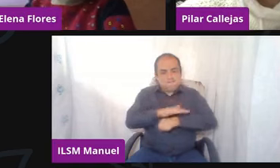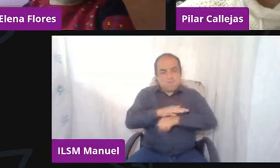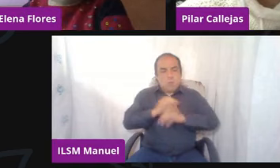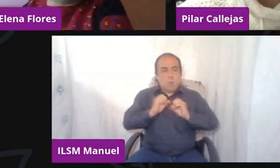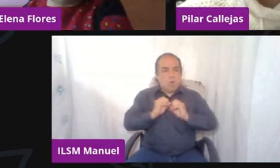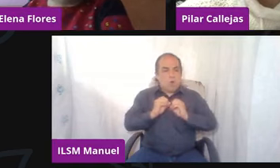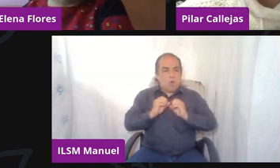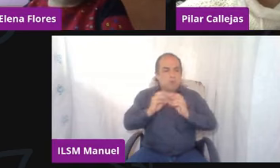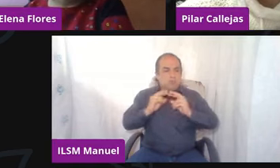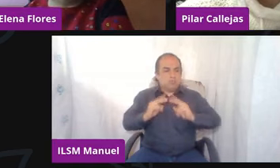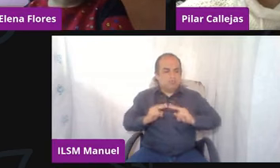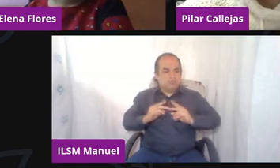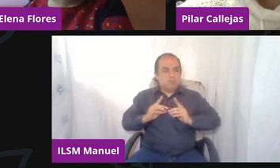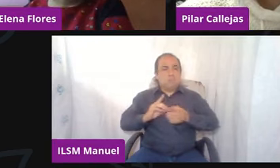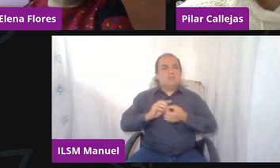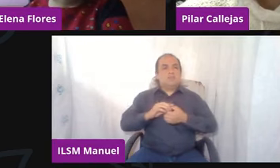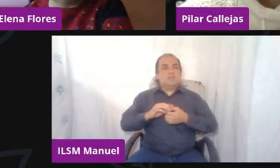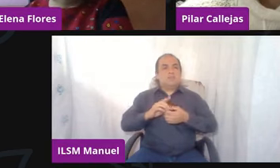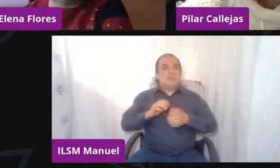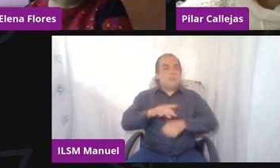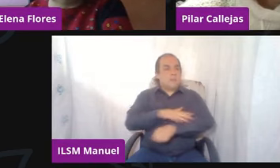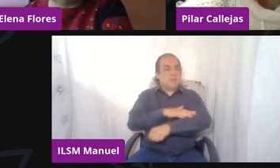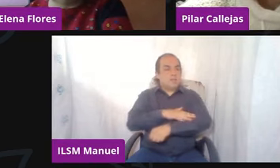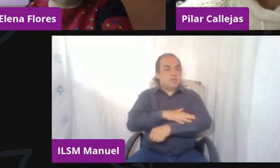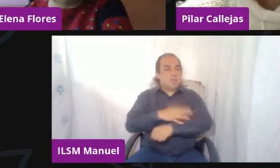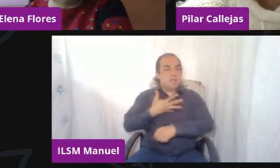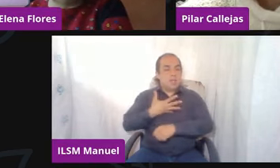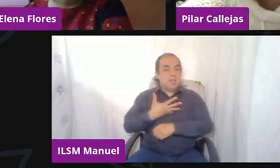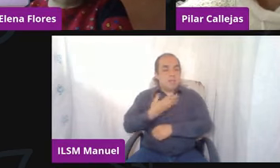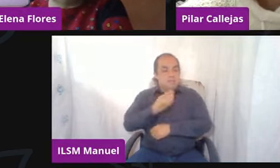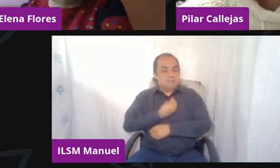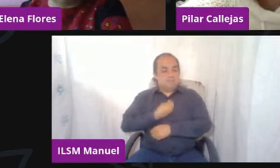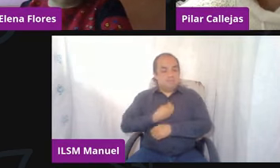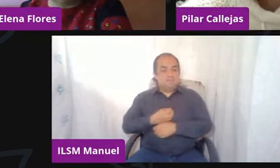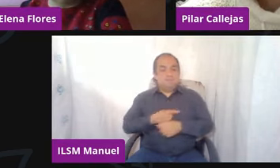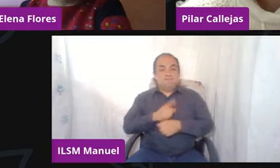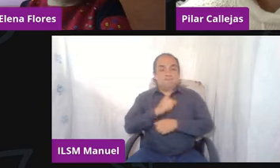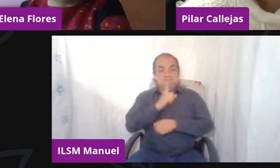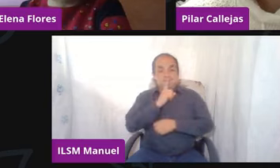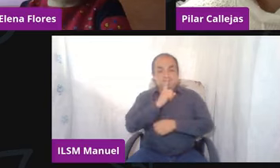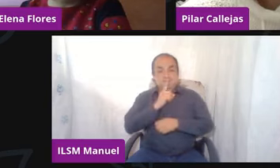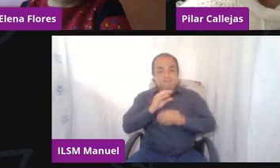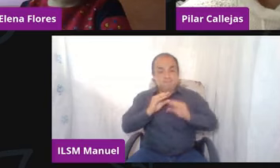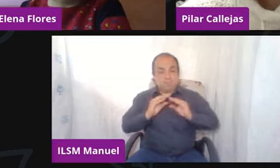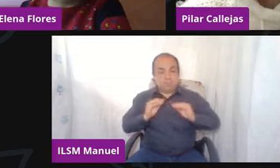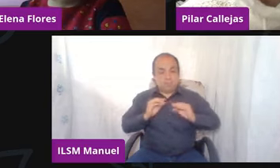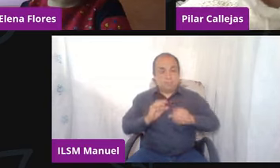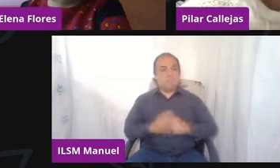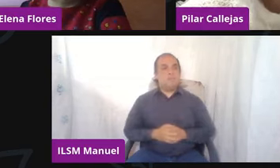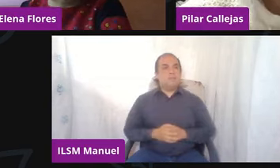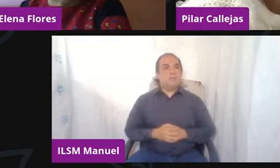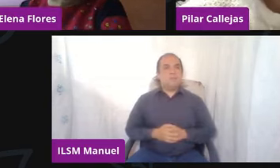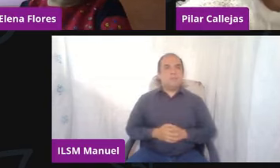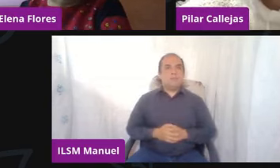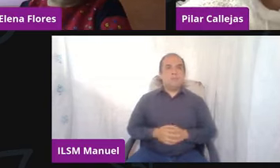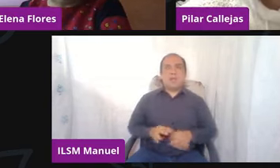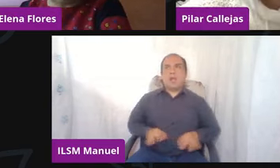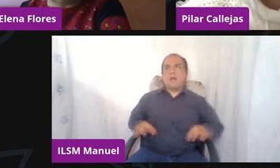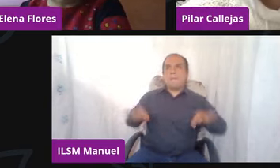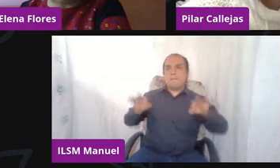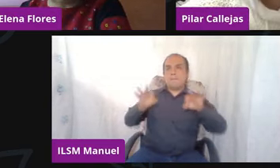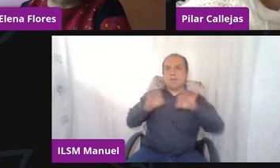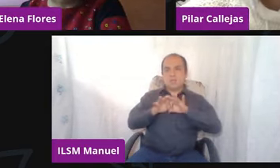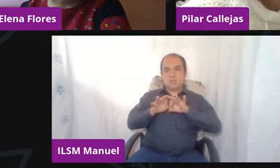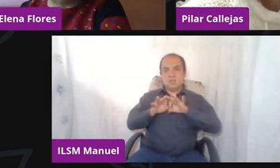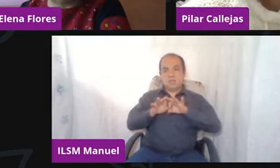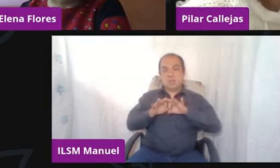Aquí yo creo que es importante decirles, ¿no? Que fíjense que vivimos en una cultura